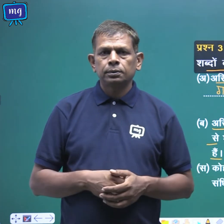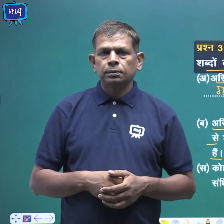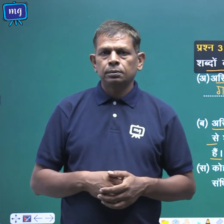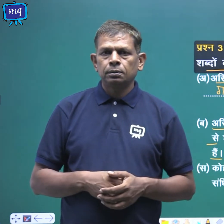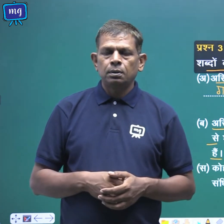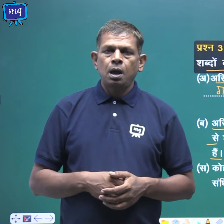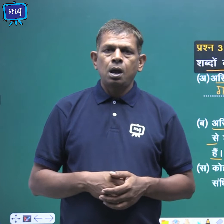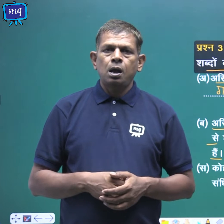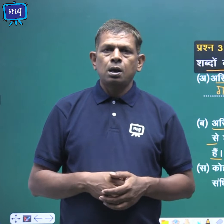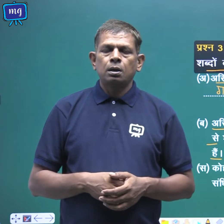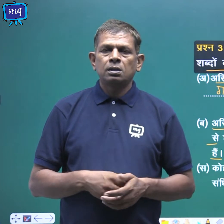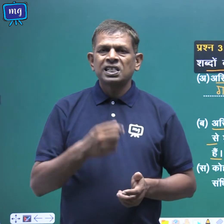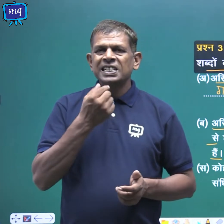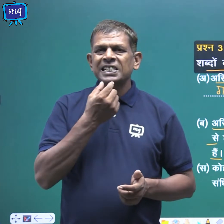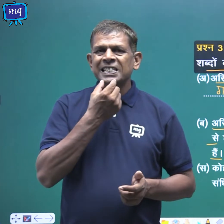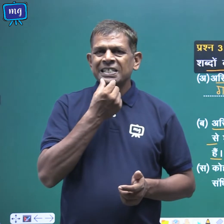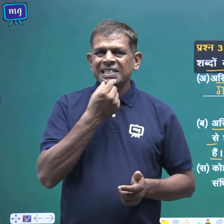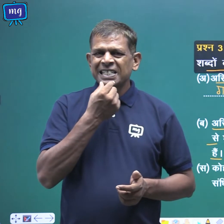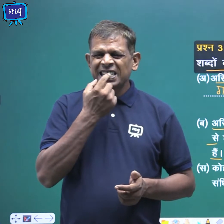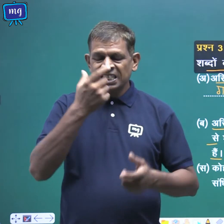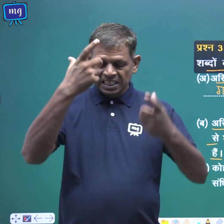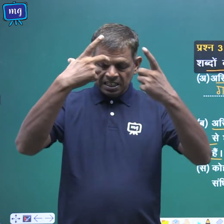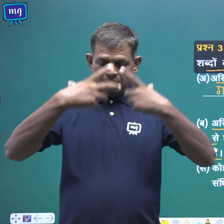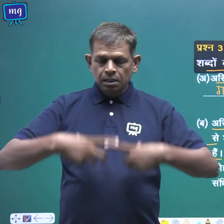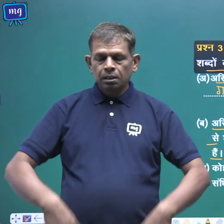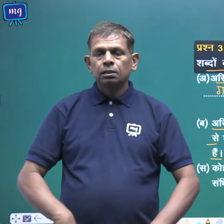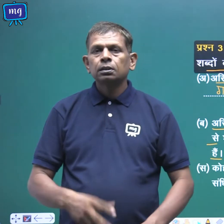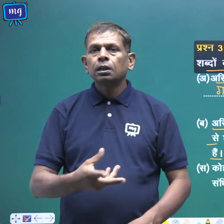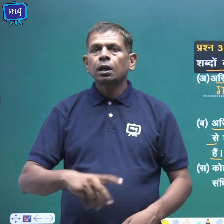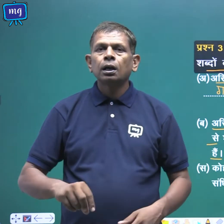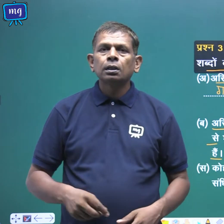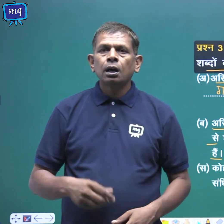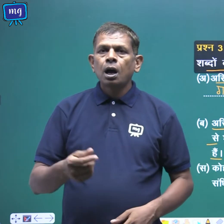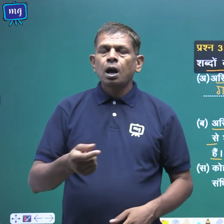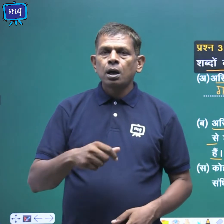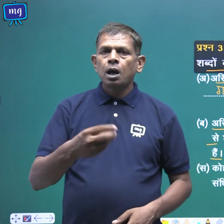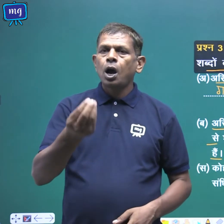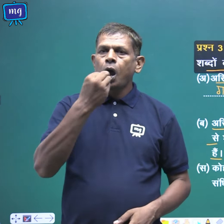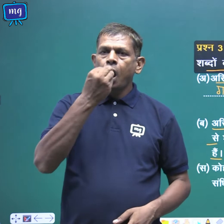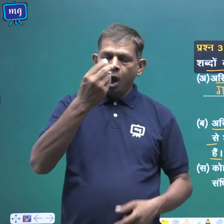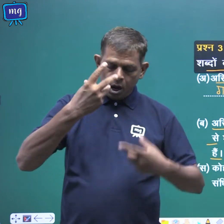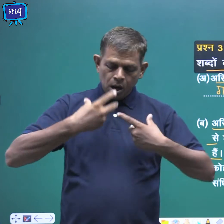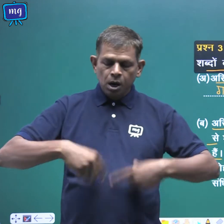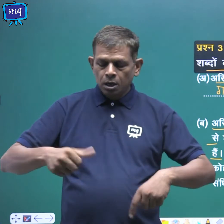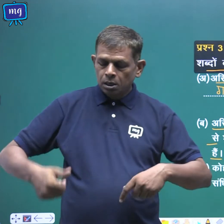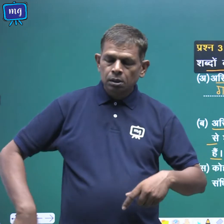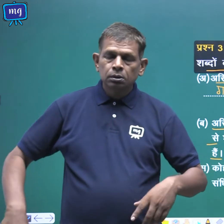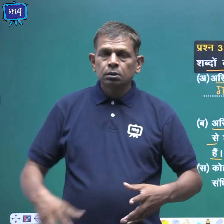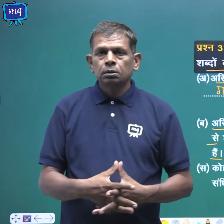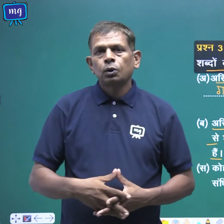कंकाल तंत्र या पाचन तंत्र कौन सा तंत्र बनाती है बचो